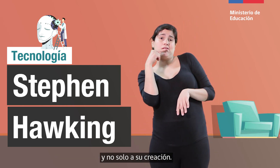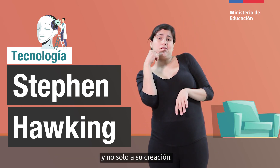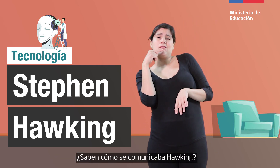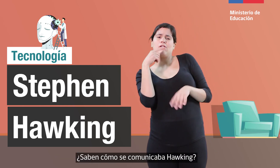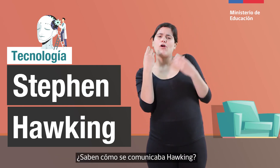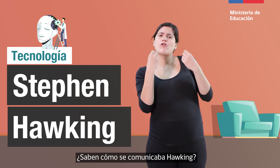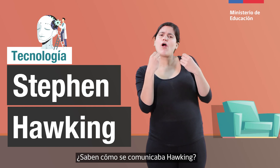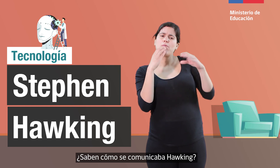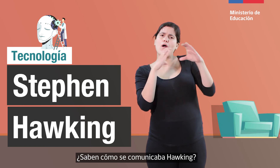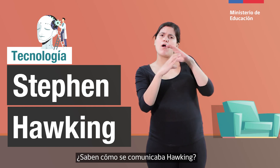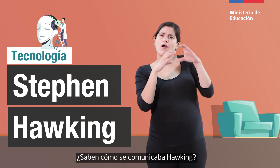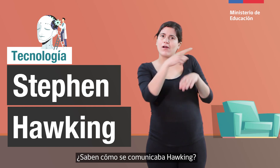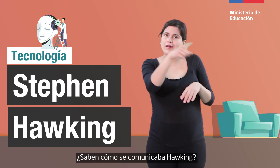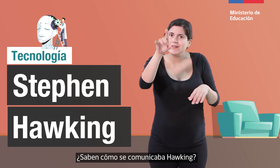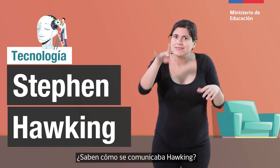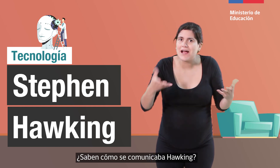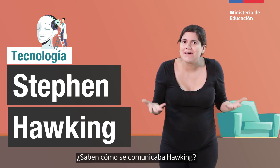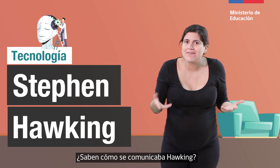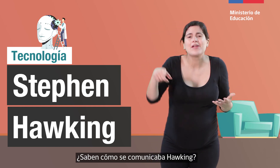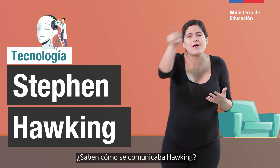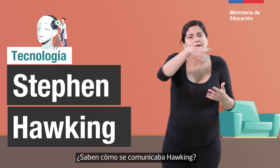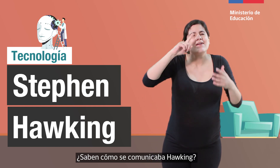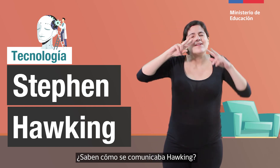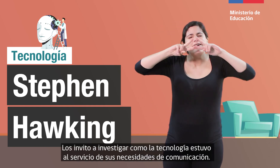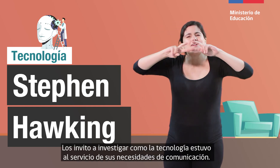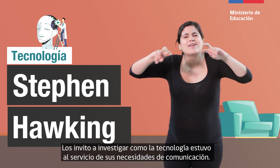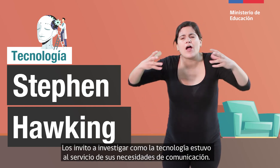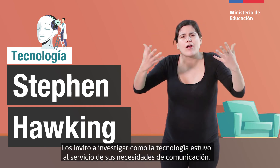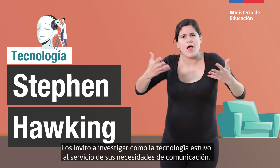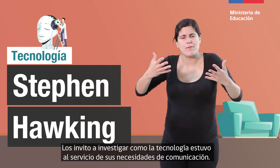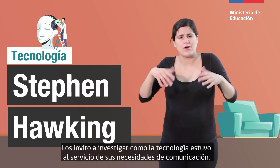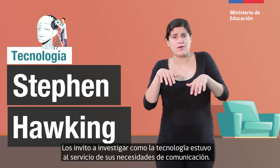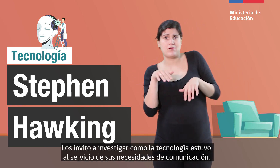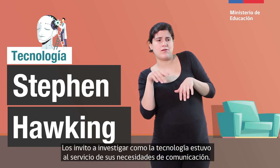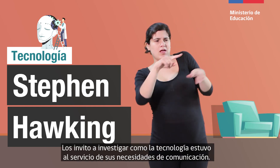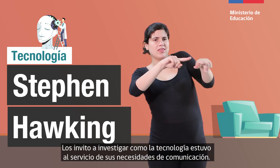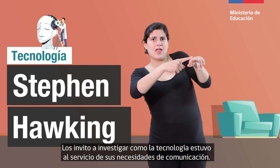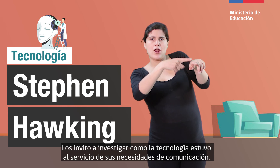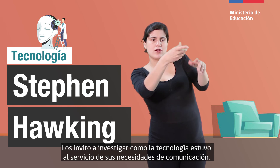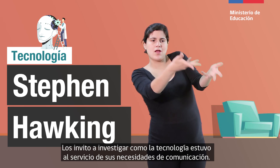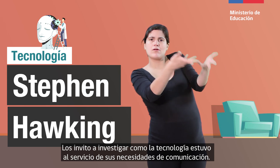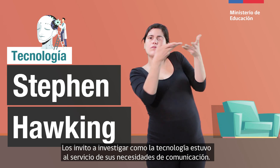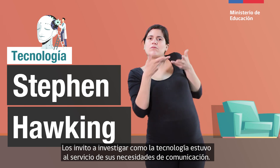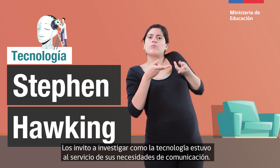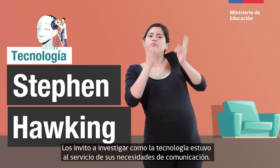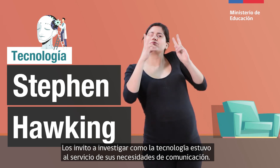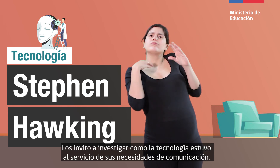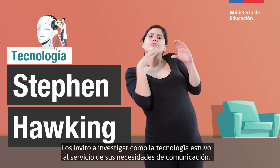¿Saben cómo se comunicaba Hawking? Los invito a investigar cómo la tecnología estuvo al servicio de sus